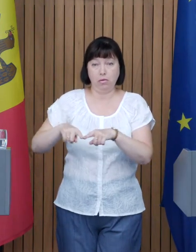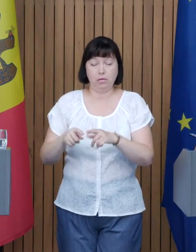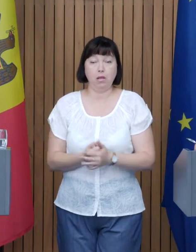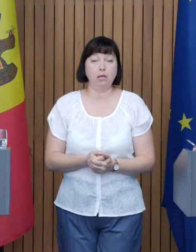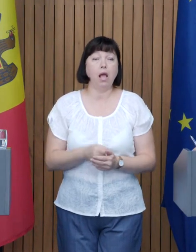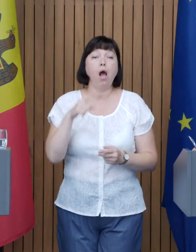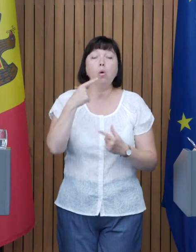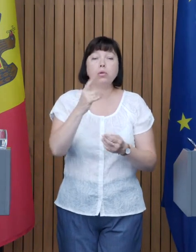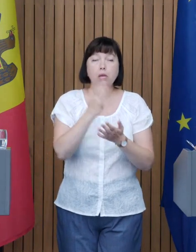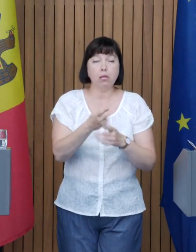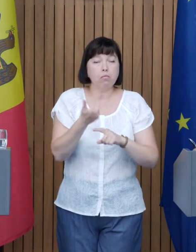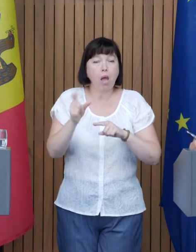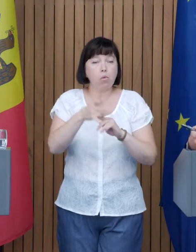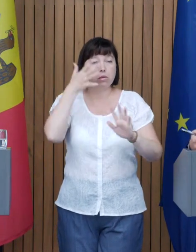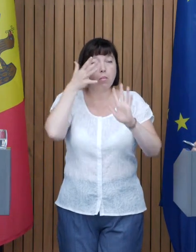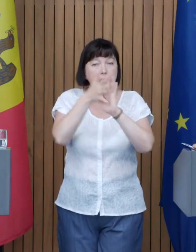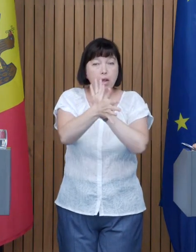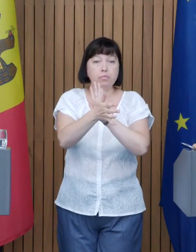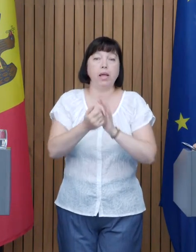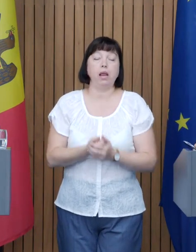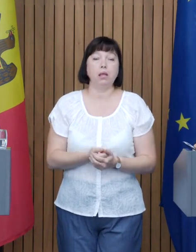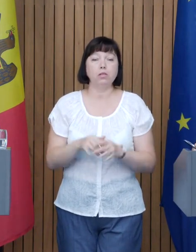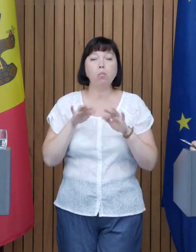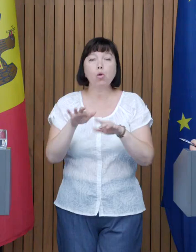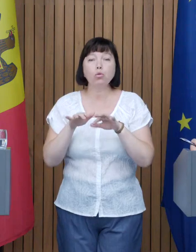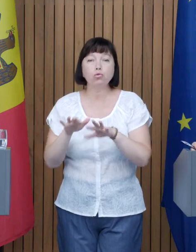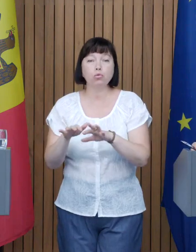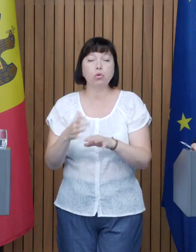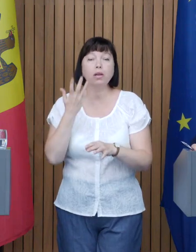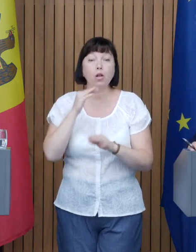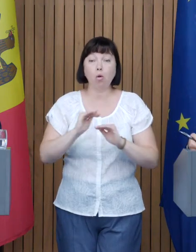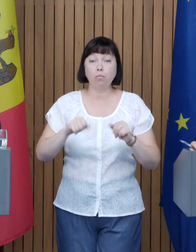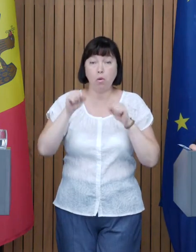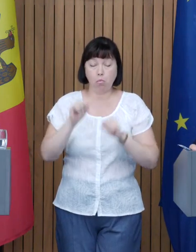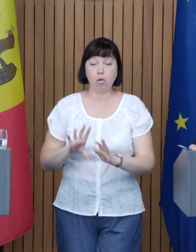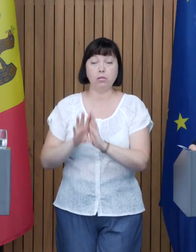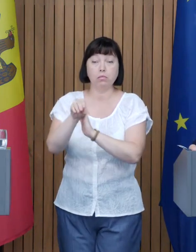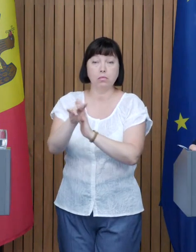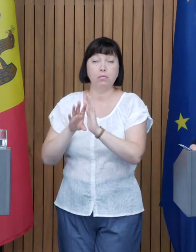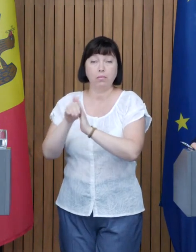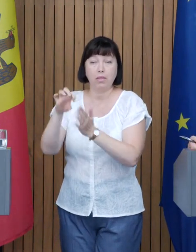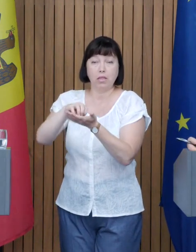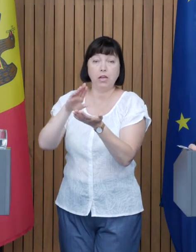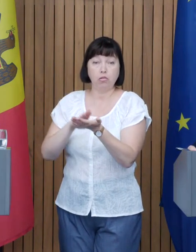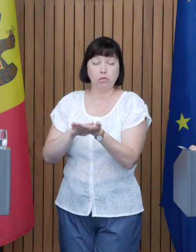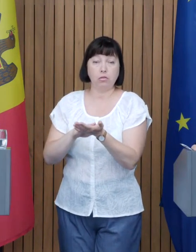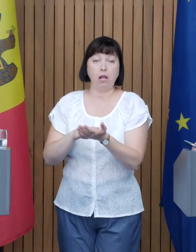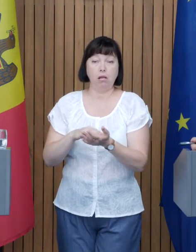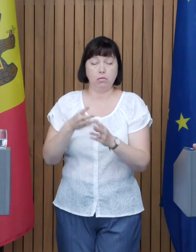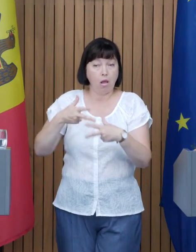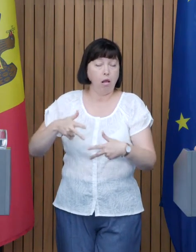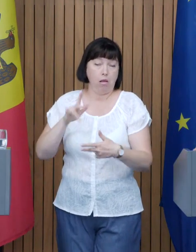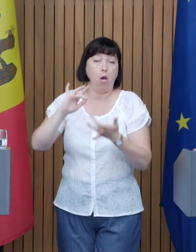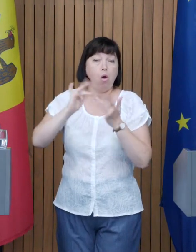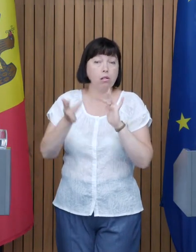acolo unde există mai mult transparență Proceduri prin care copiii pot fi înregistrați online